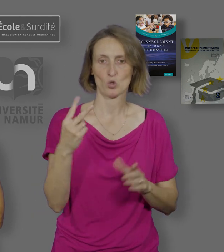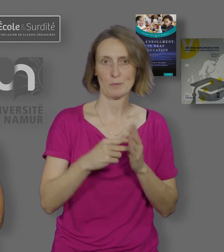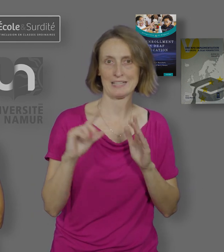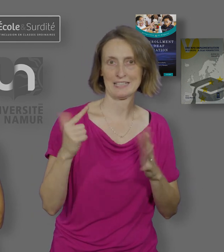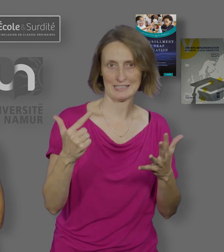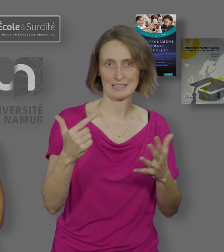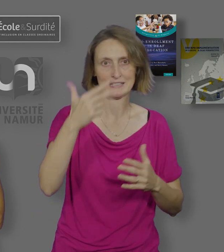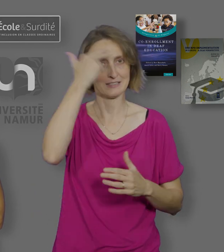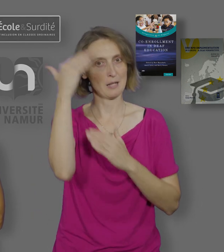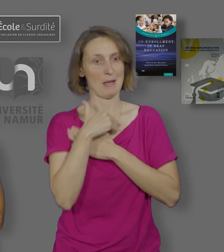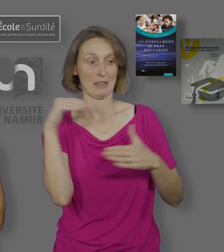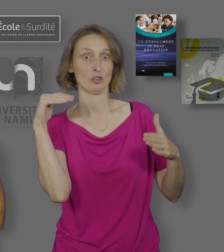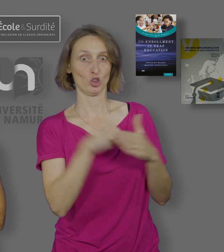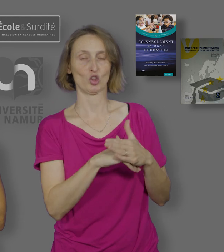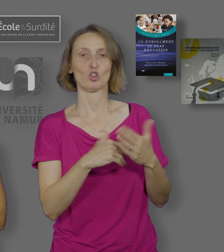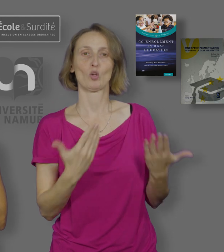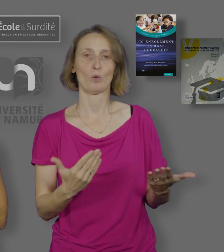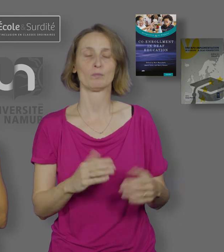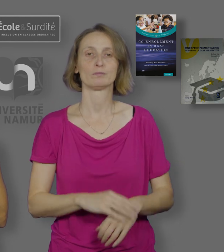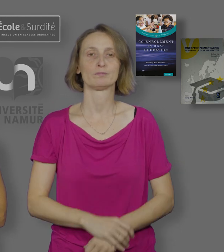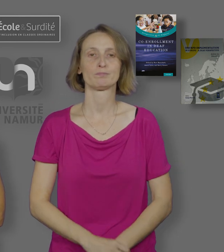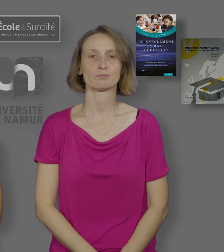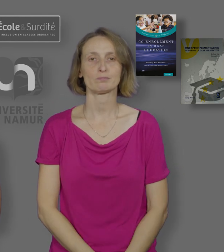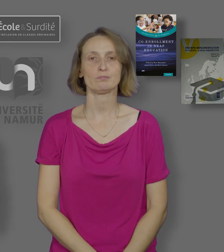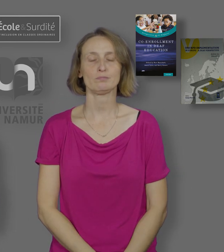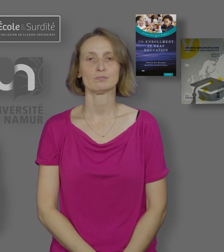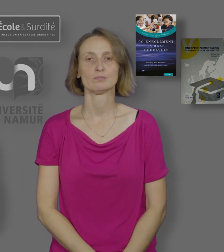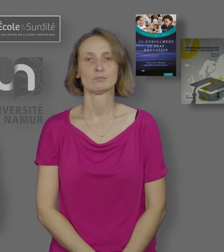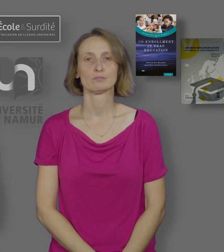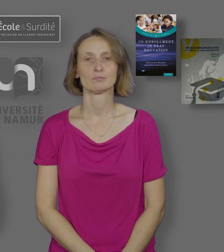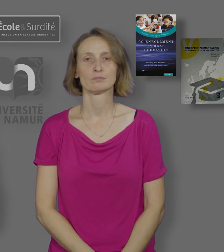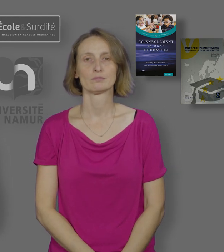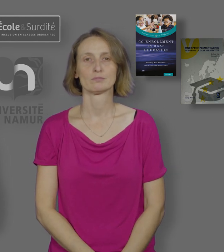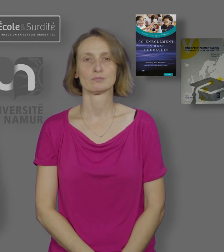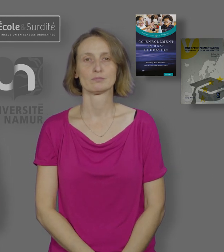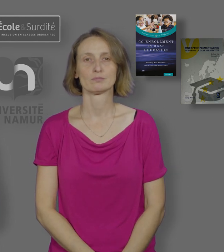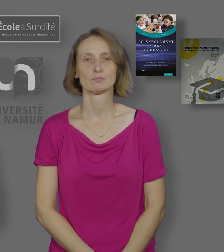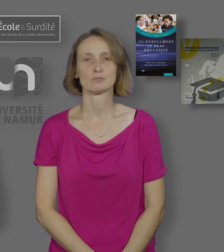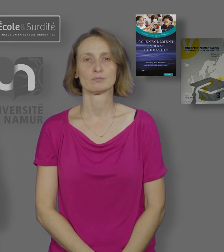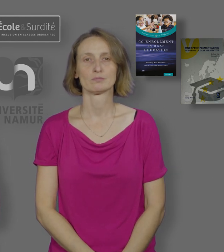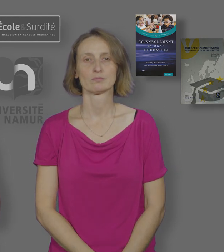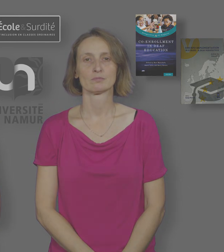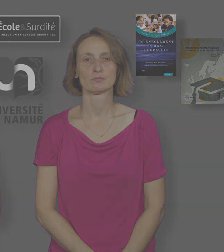exemples qui existent en Europe. Les classes bilingues de Namur sont décrites dans chacun de ces deux ouvrages en anglais.